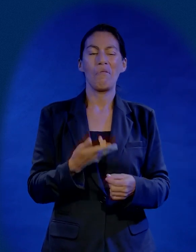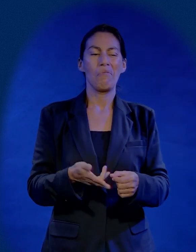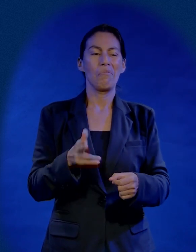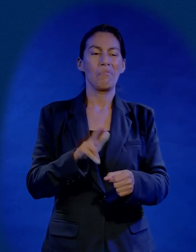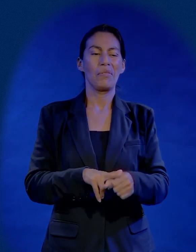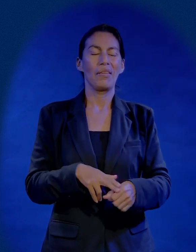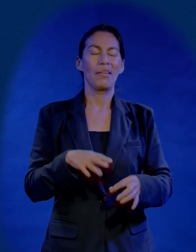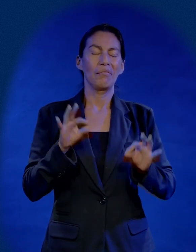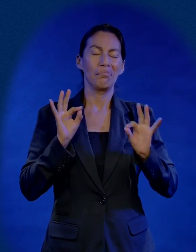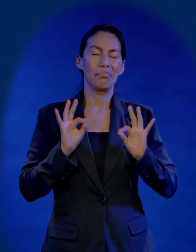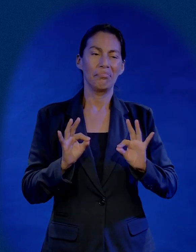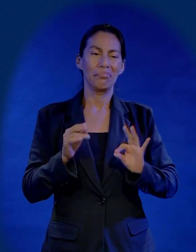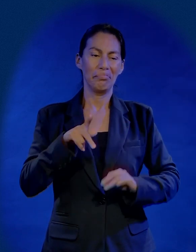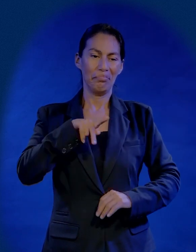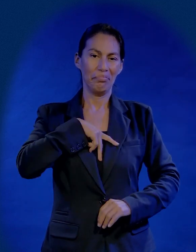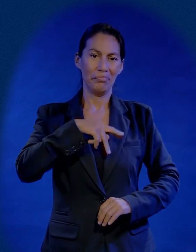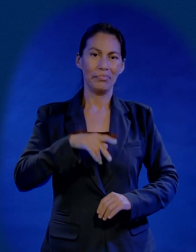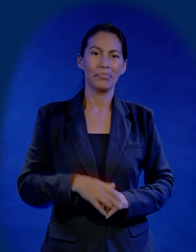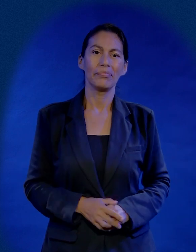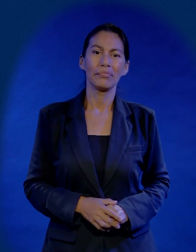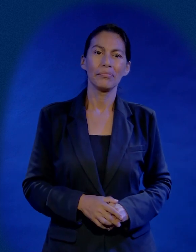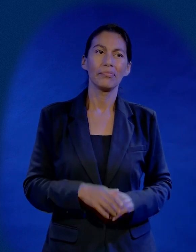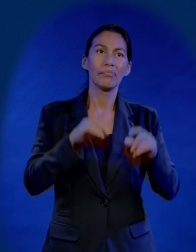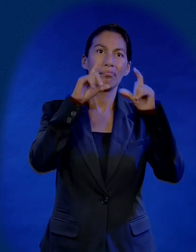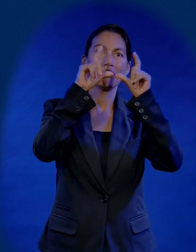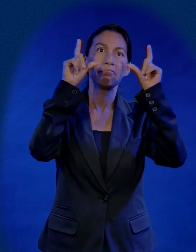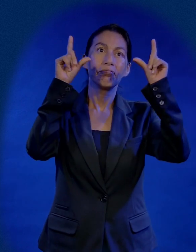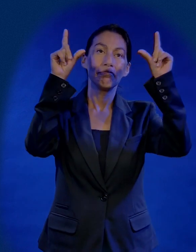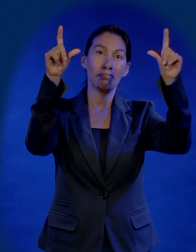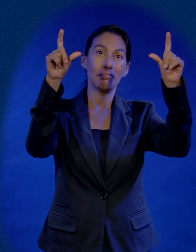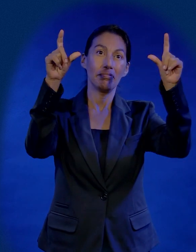tendría mi propio hospital. Judas Hospital.